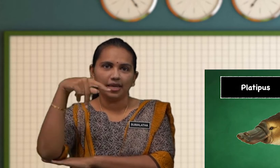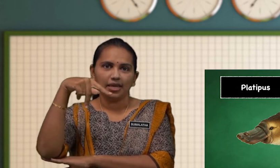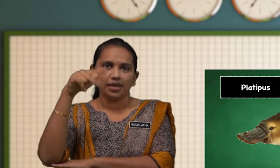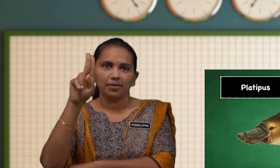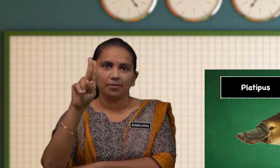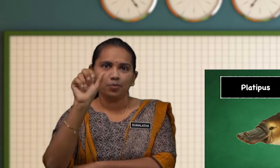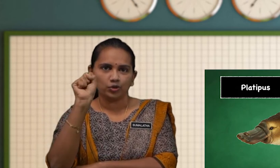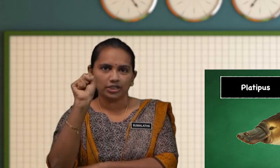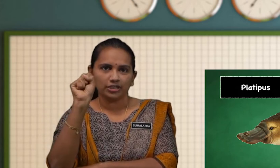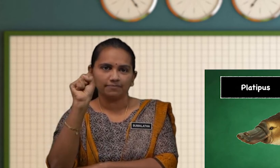Platipus